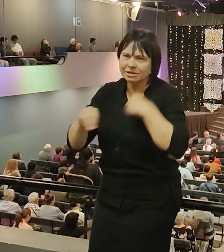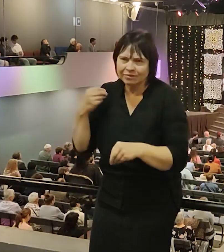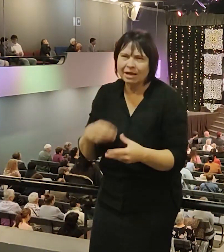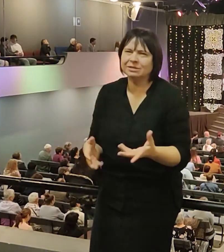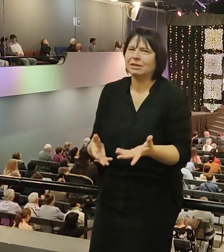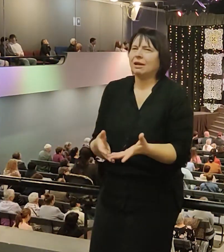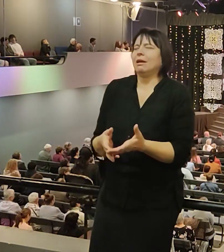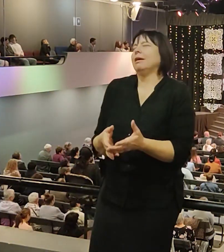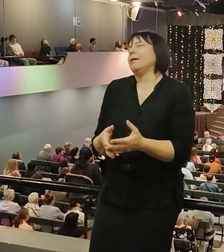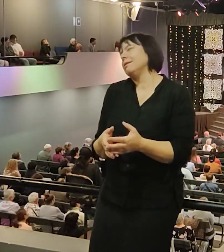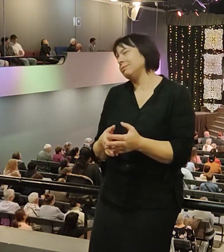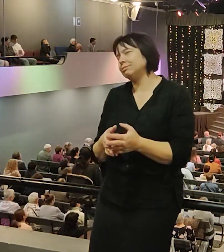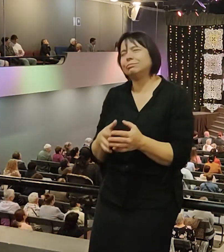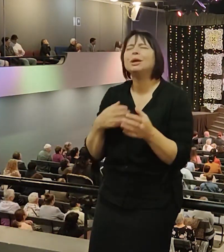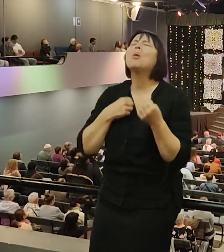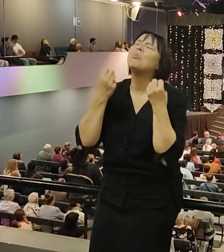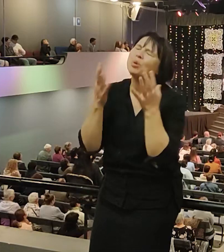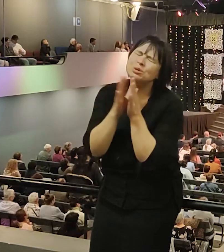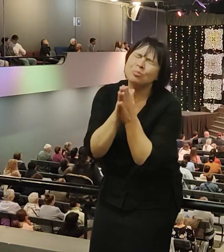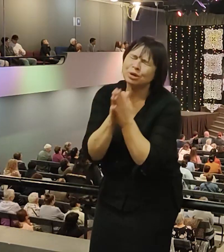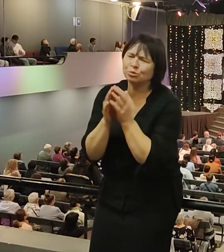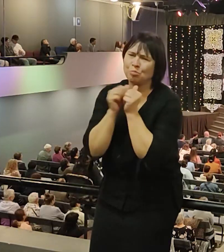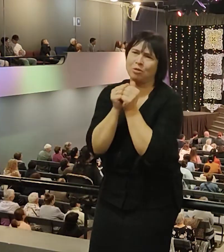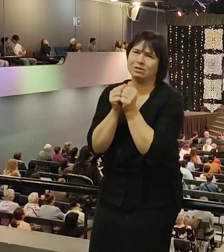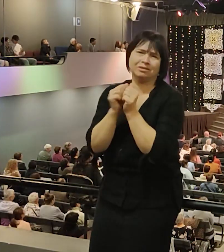просто молитву хочу. Милосердие хочу.